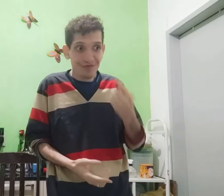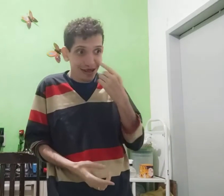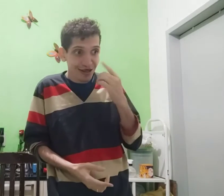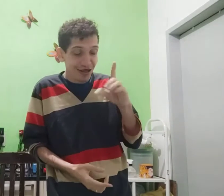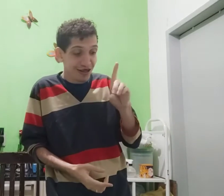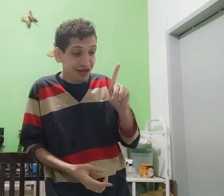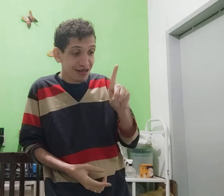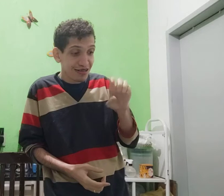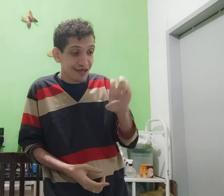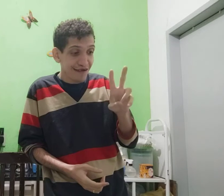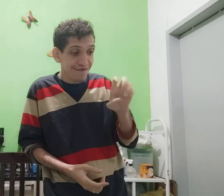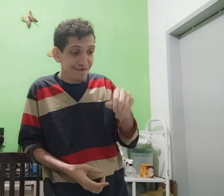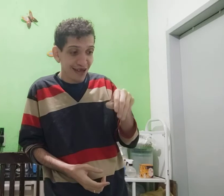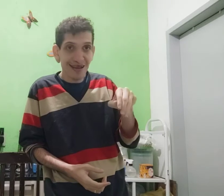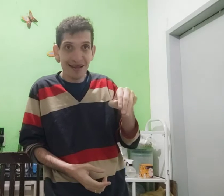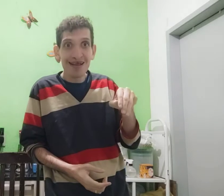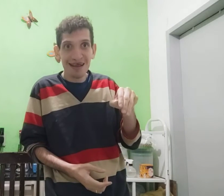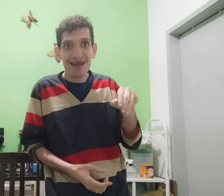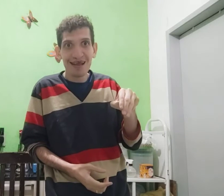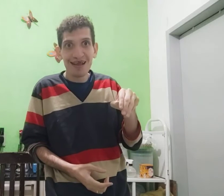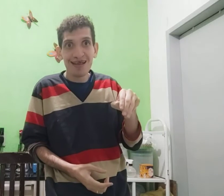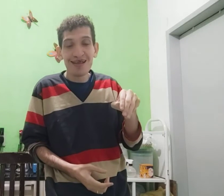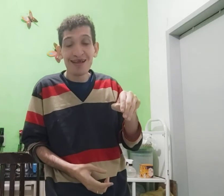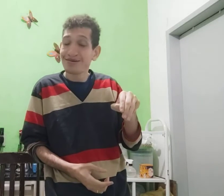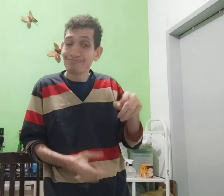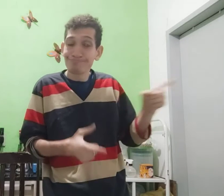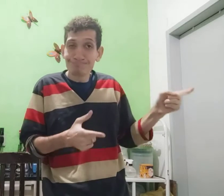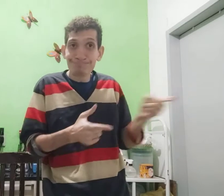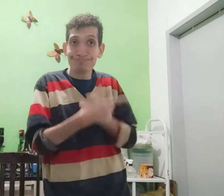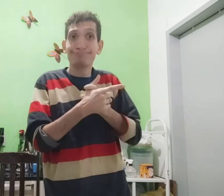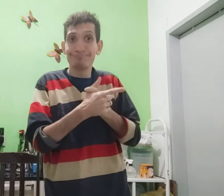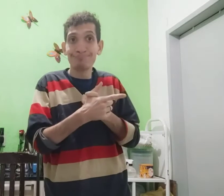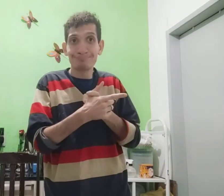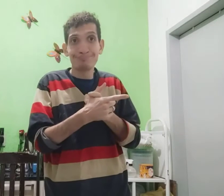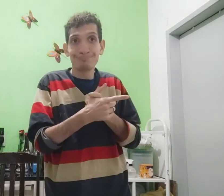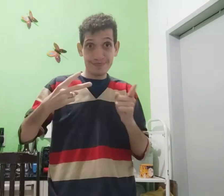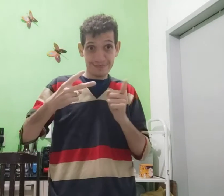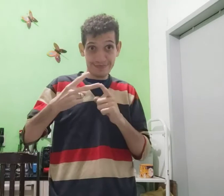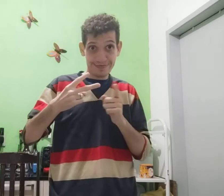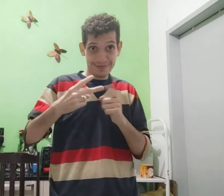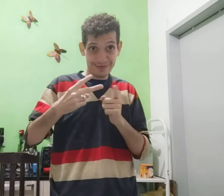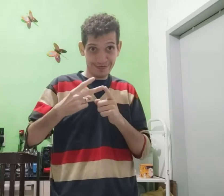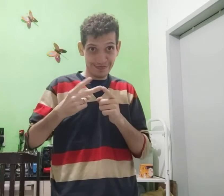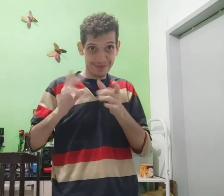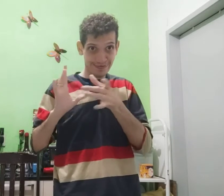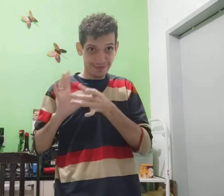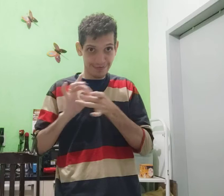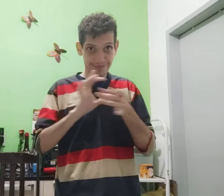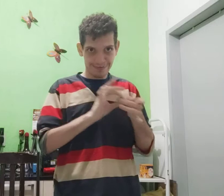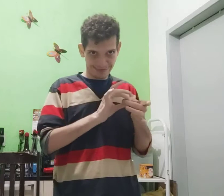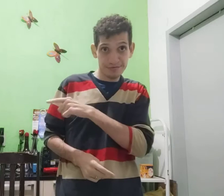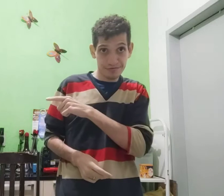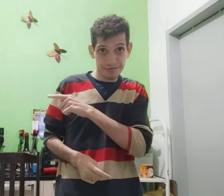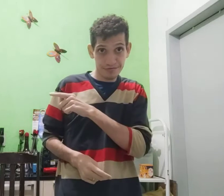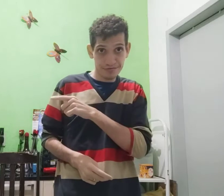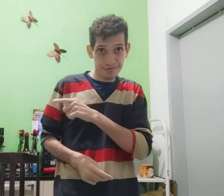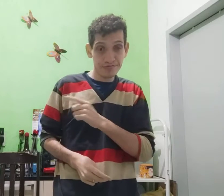Entendeu? Então, devem Isso, dívida O segundo contexto